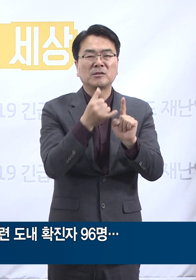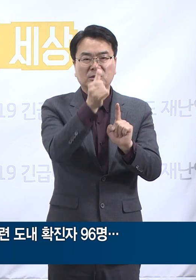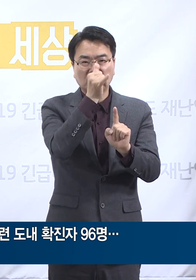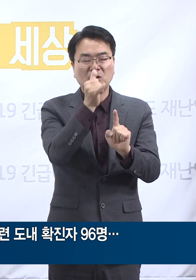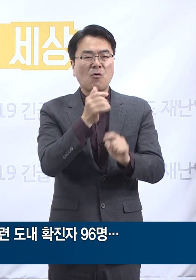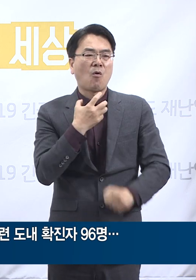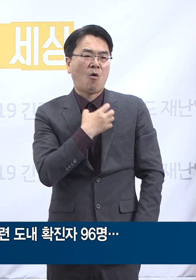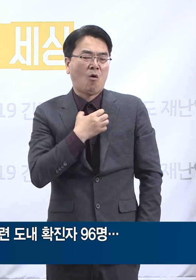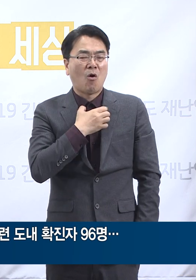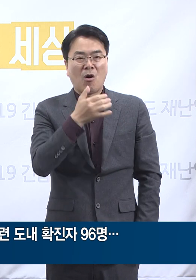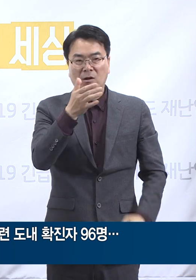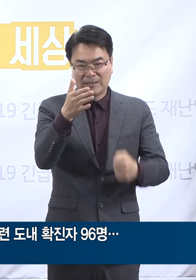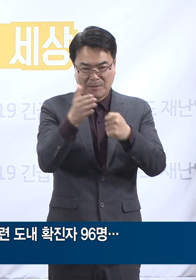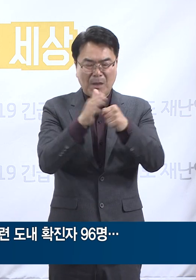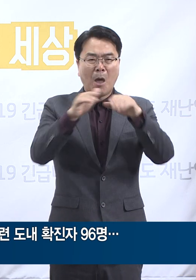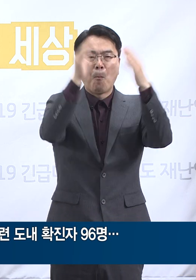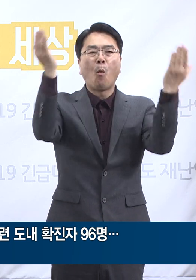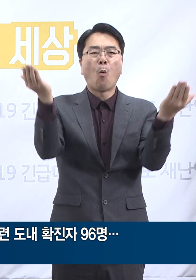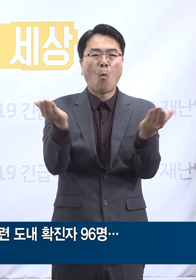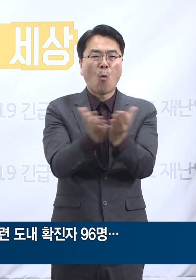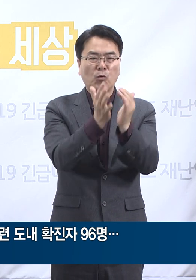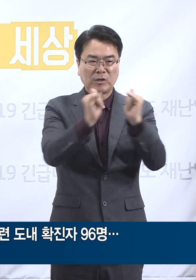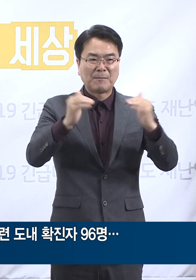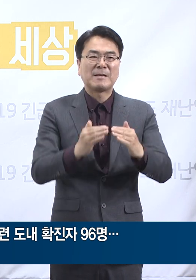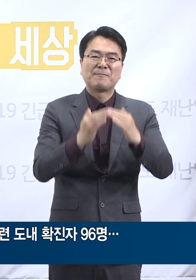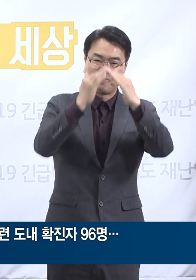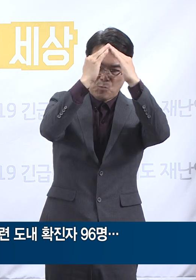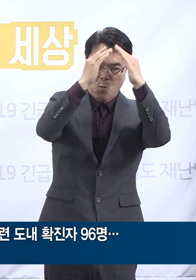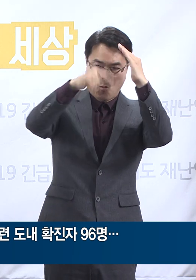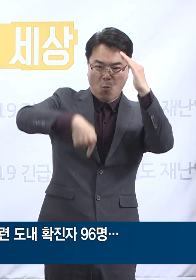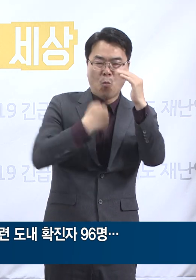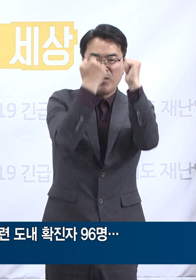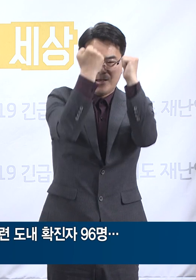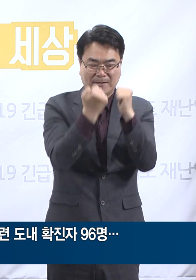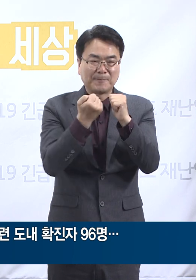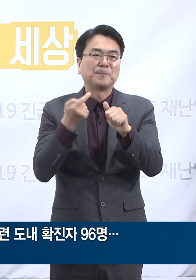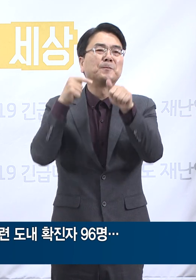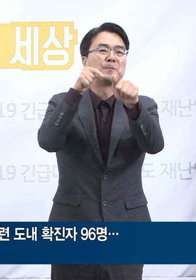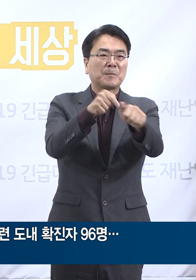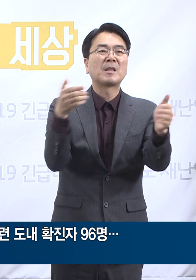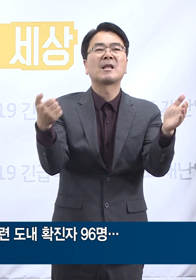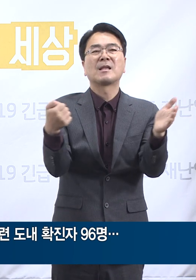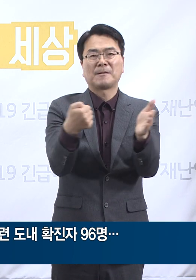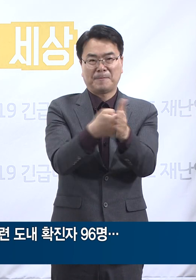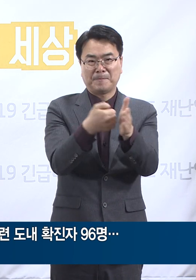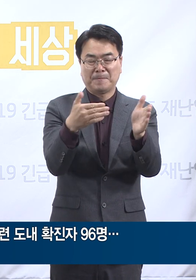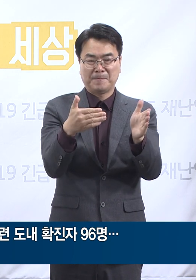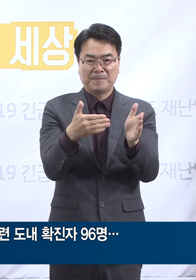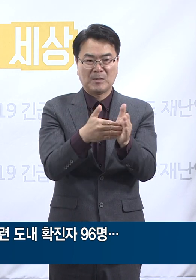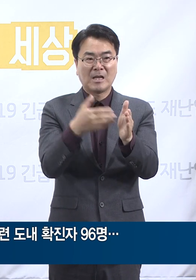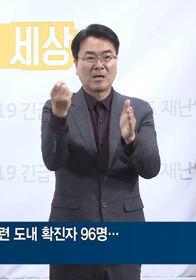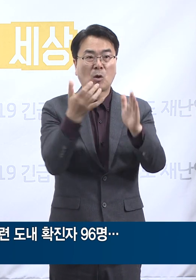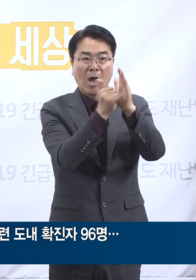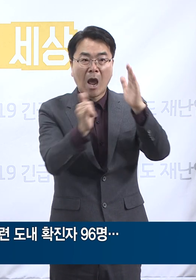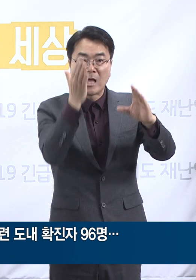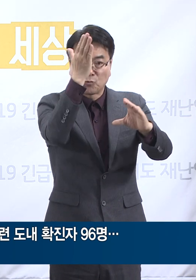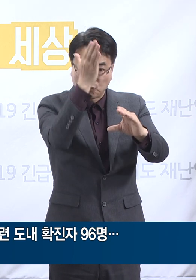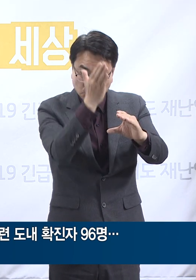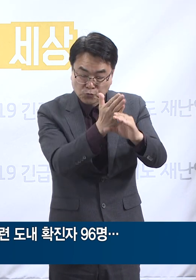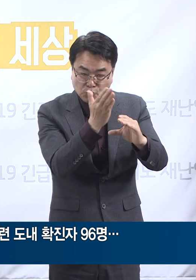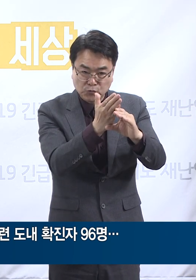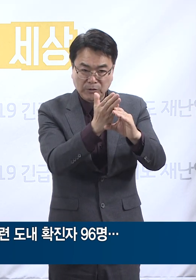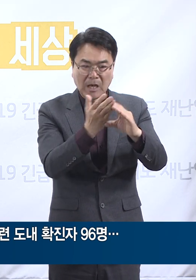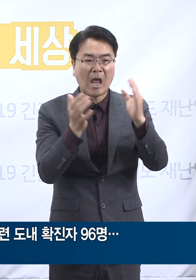,351명 전원에 대해 자가격리를 결정 통보하였습니다. 또한 자가격리 대상자의 가족 중, 어린이집,